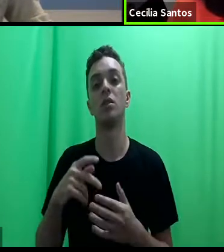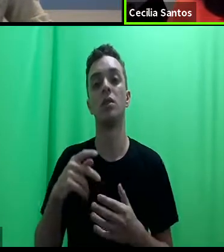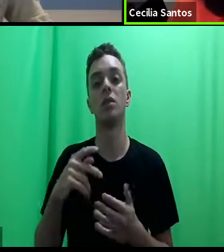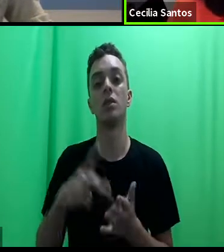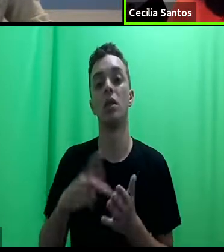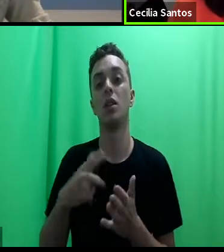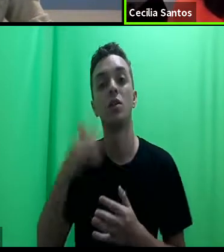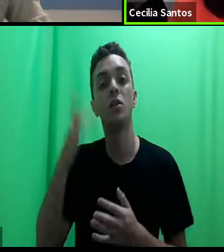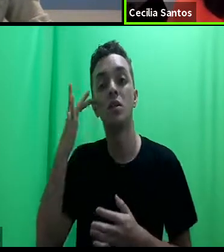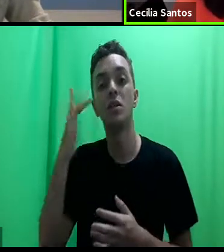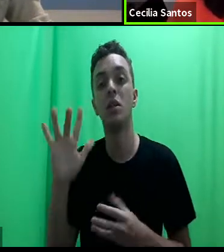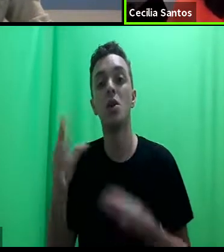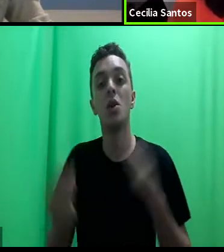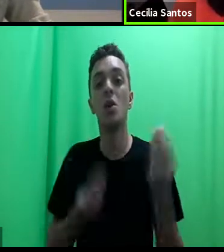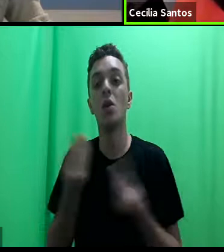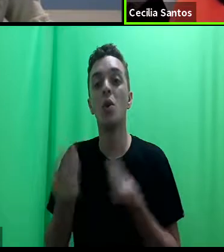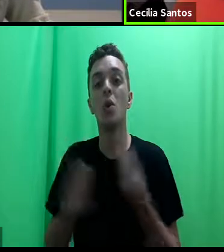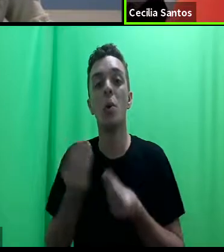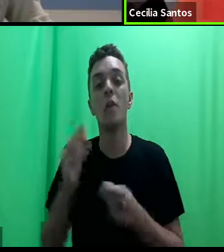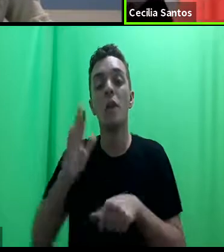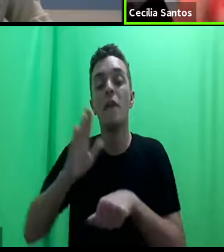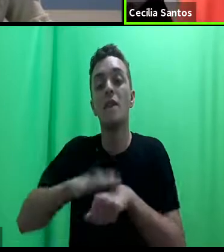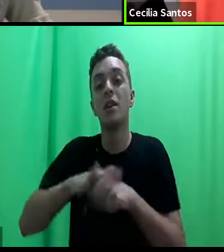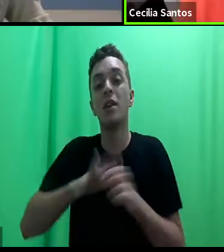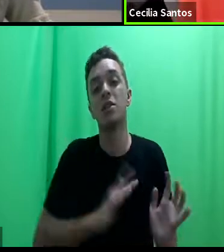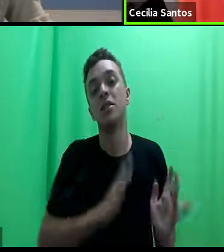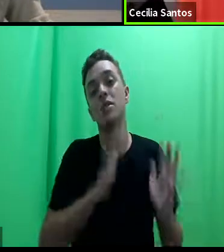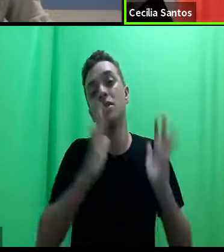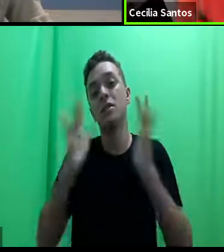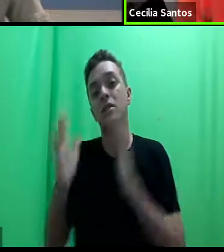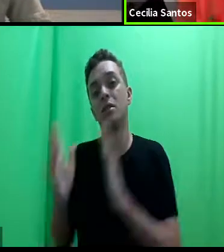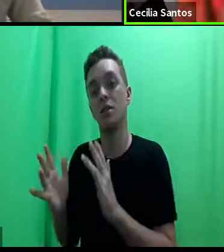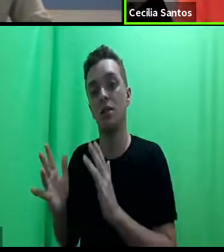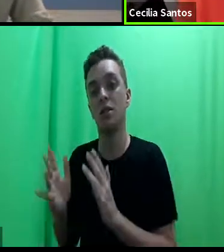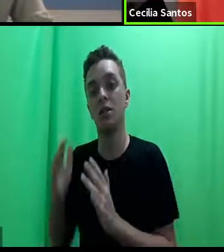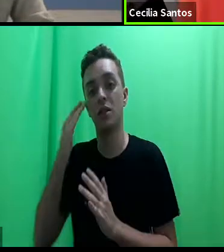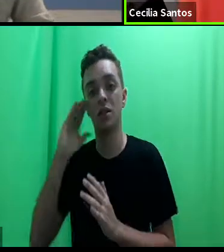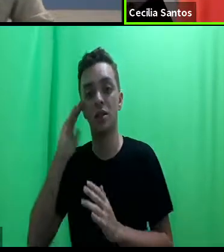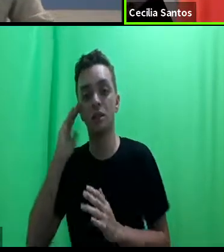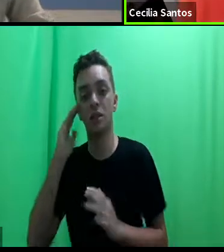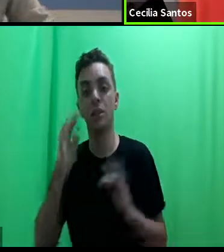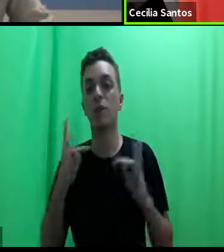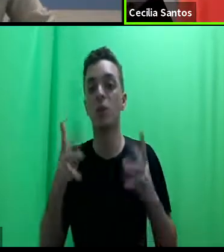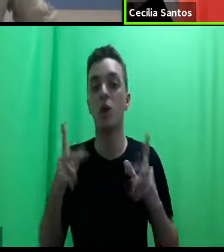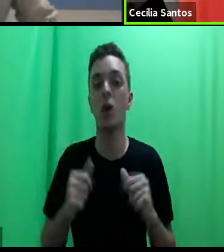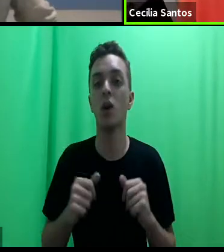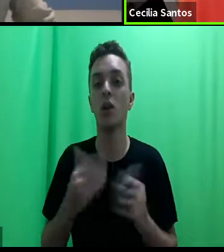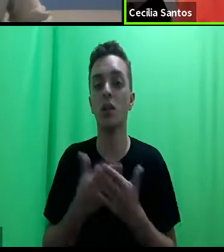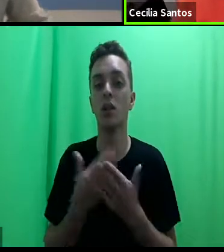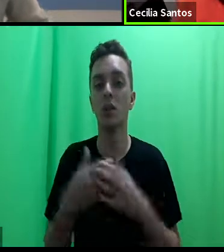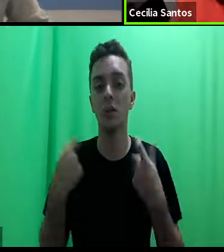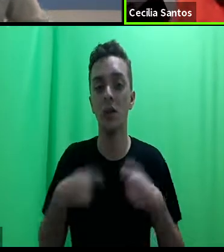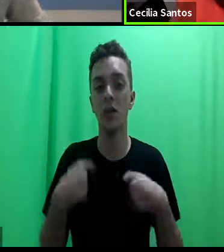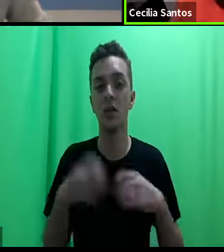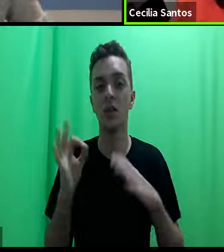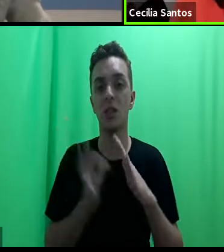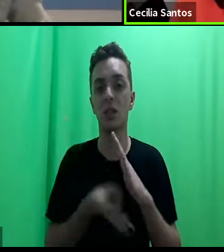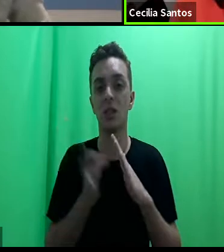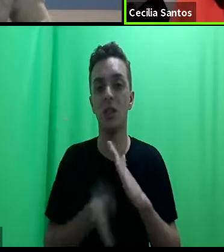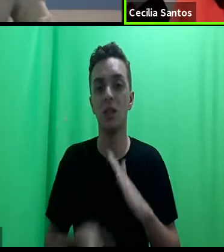sei como é que se dá, como é que funciona. Todos os estudantes têm que passar pelas clínicas?